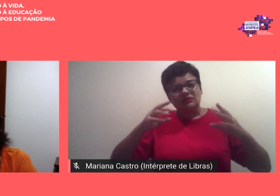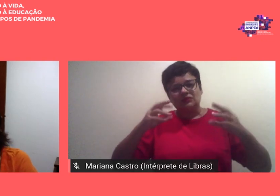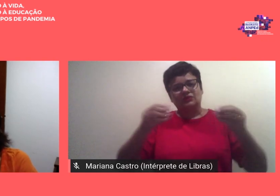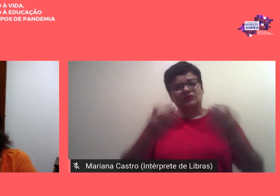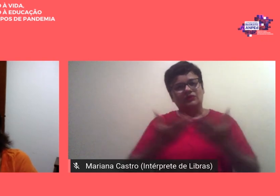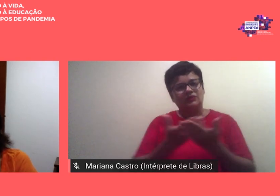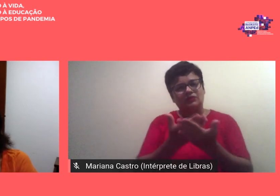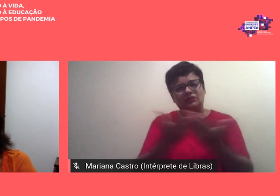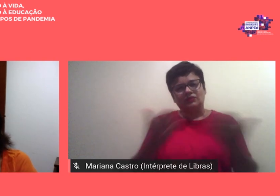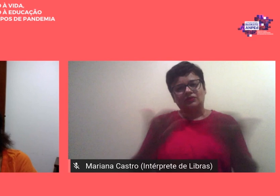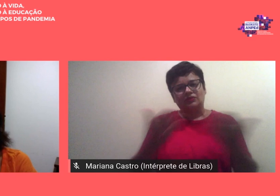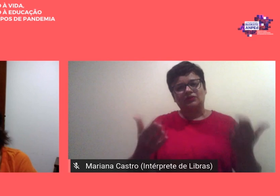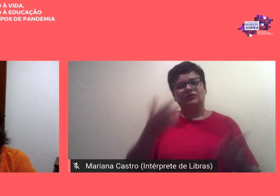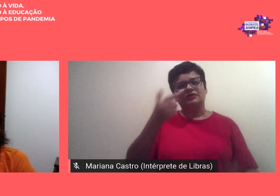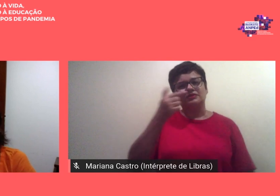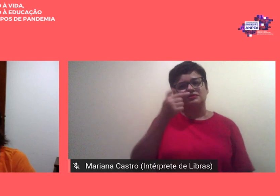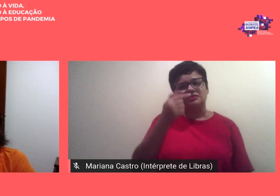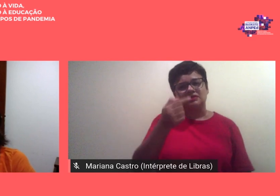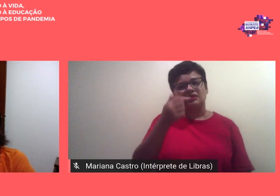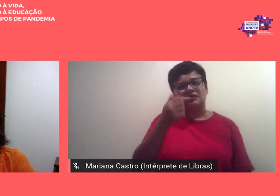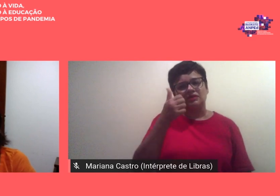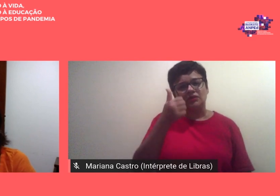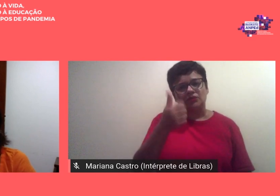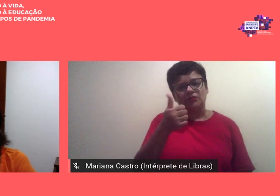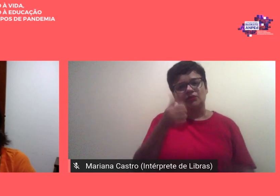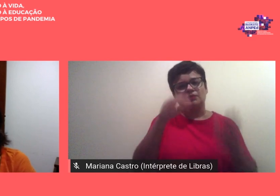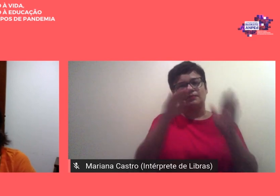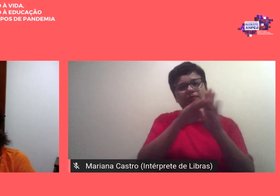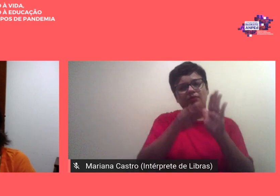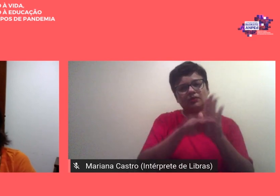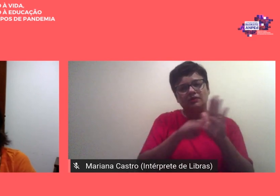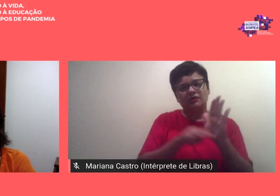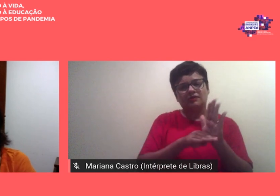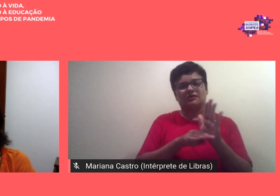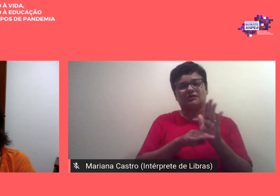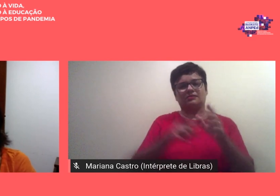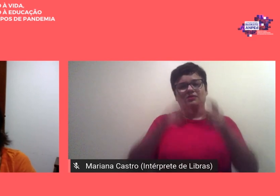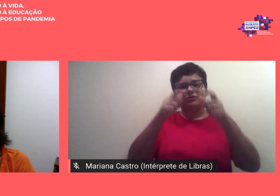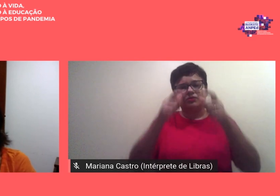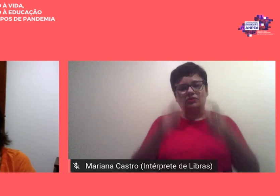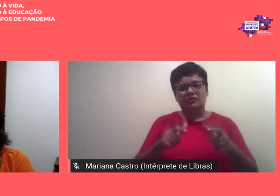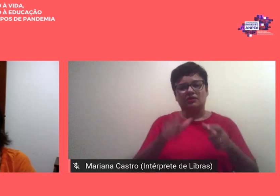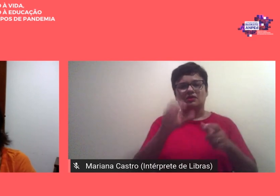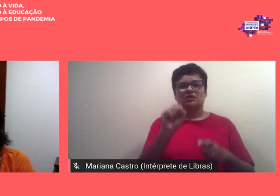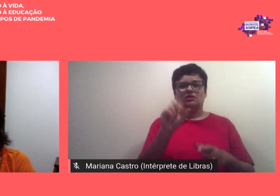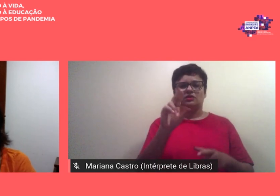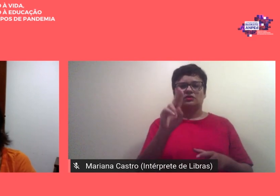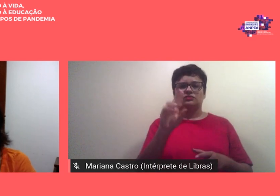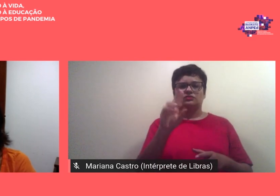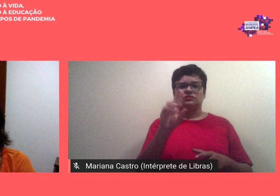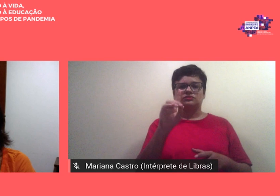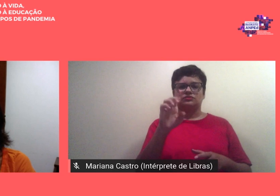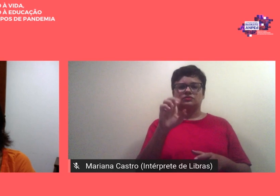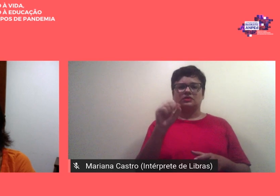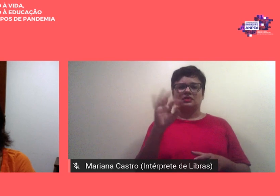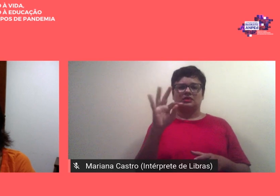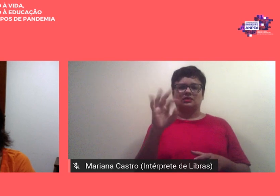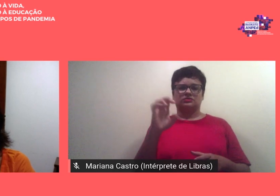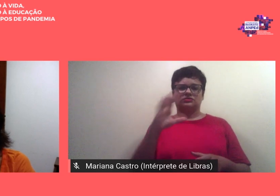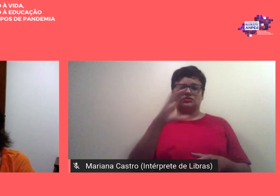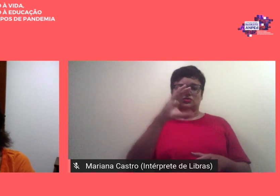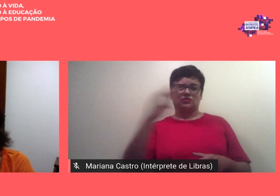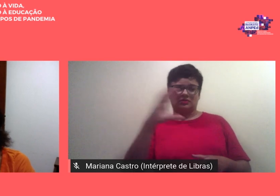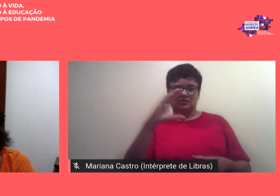os 71 programas da região sudeste programas de pós-graduação da região sudeste coordenadores e